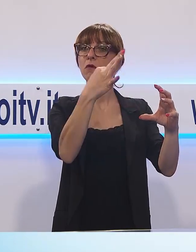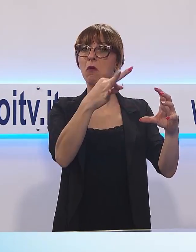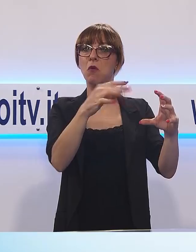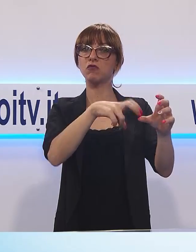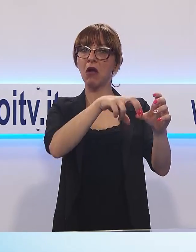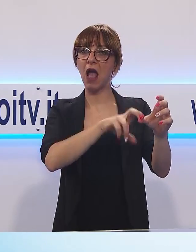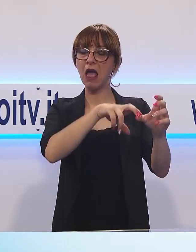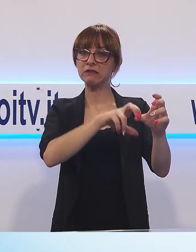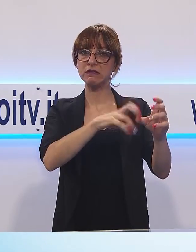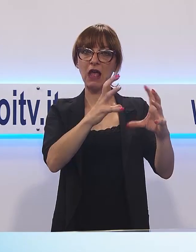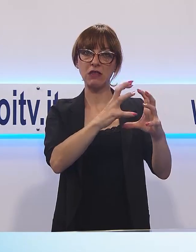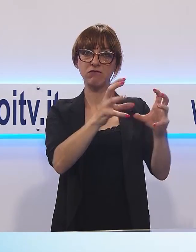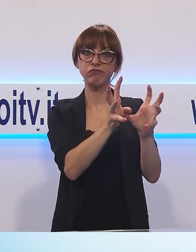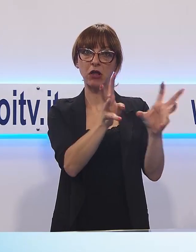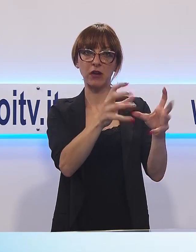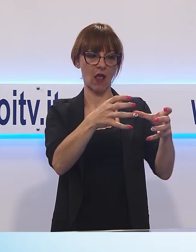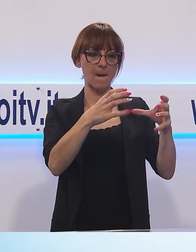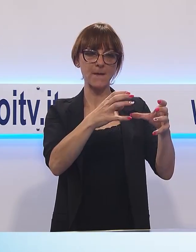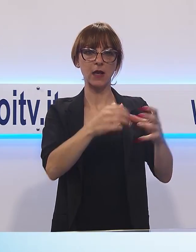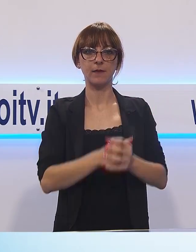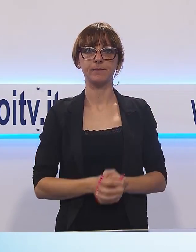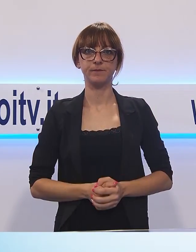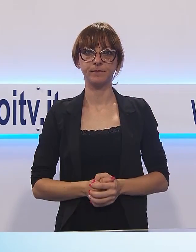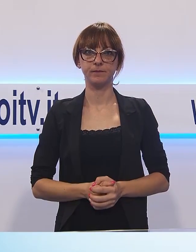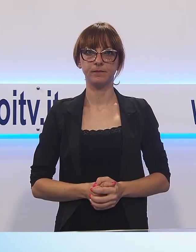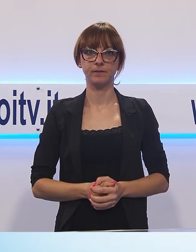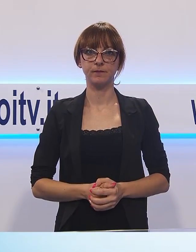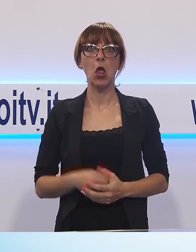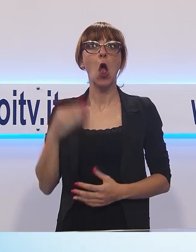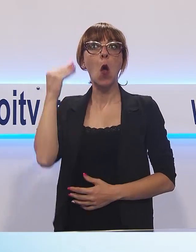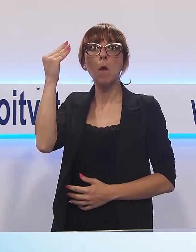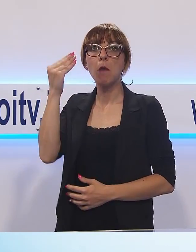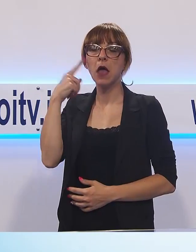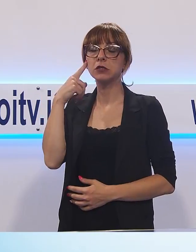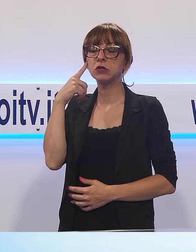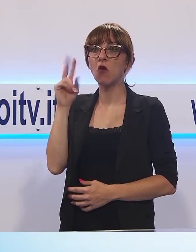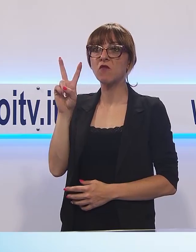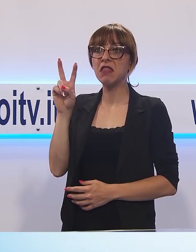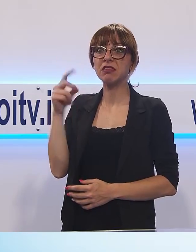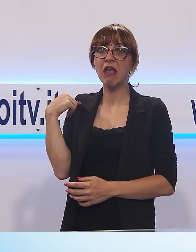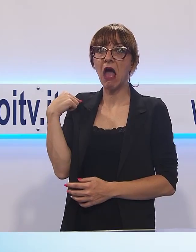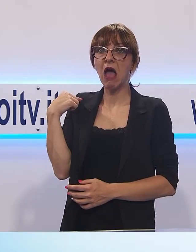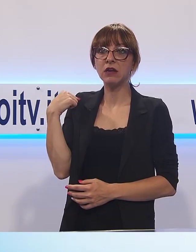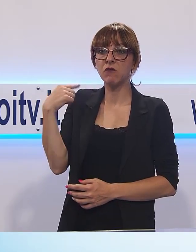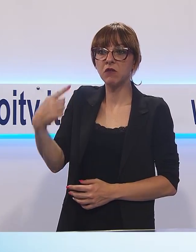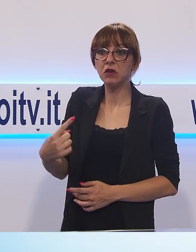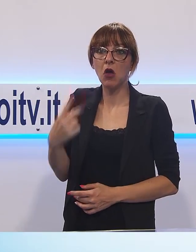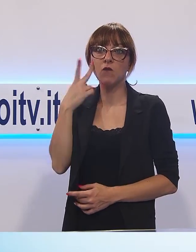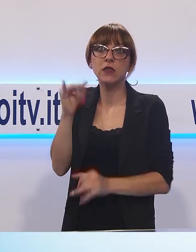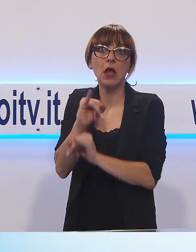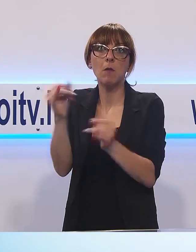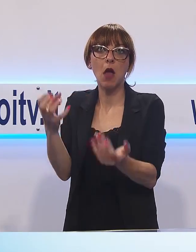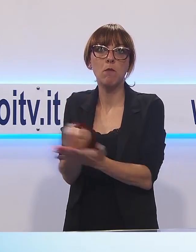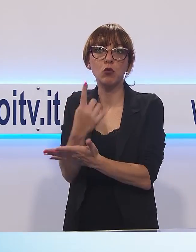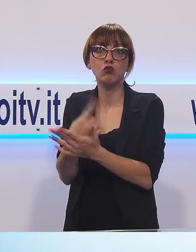ormai sono passati una ventina di anni senza riavere avuto una produzione come sarà quest'anno perché ormai possiamo dire